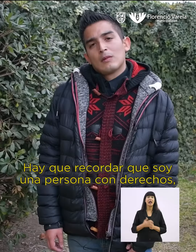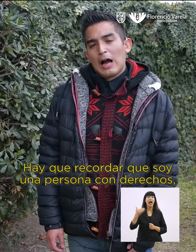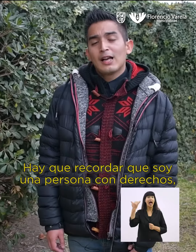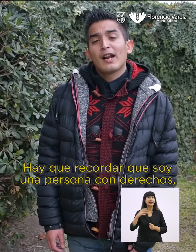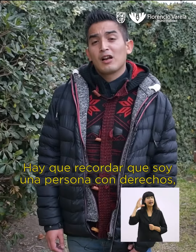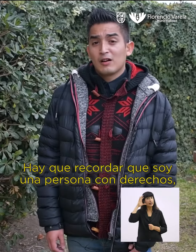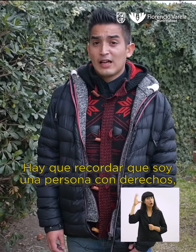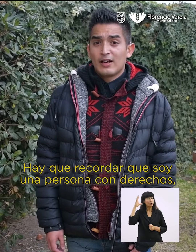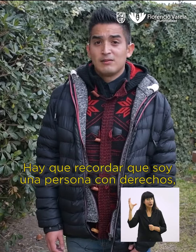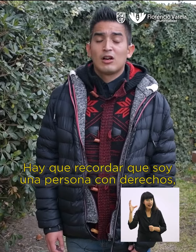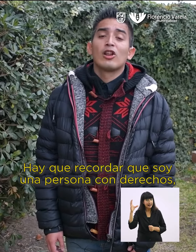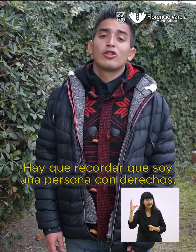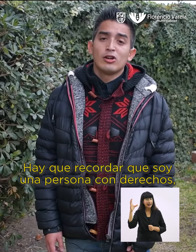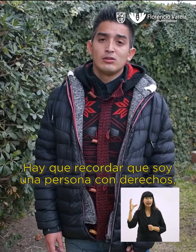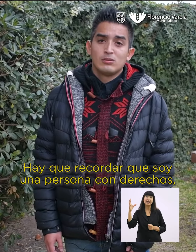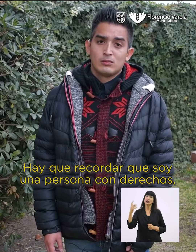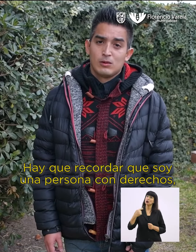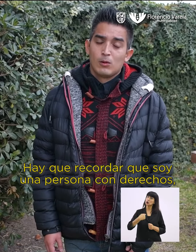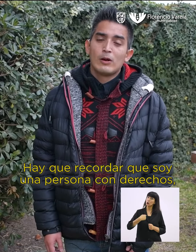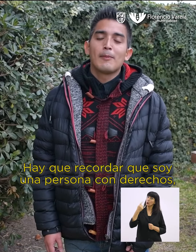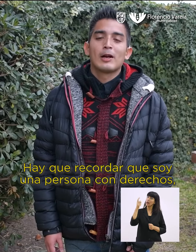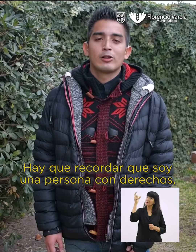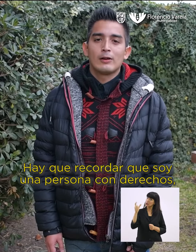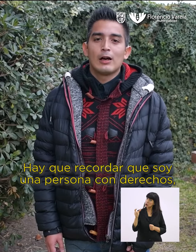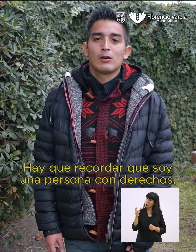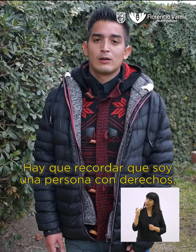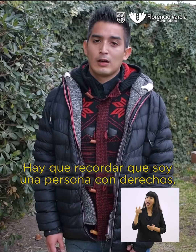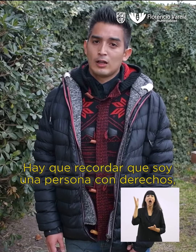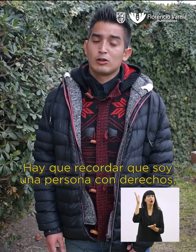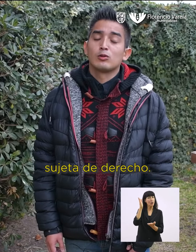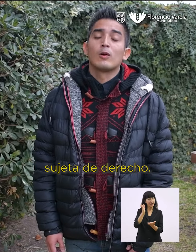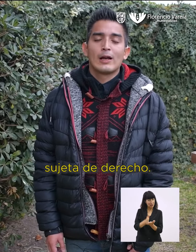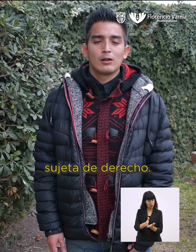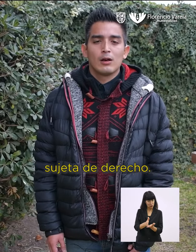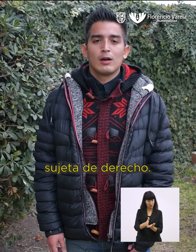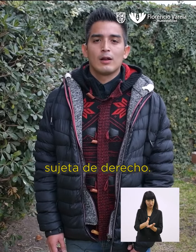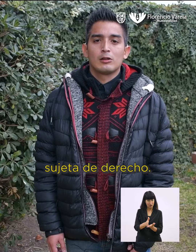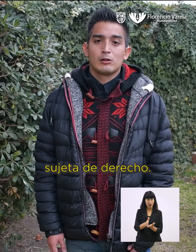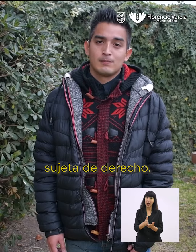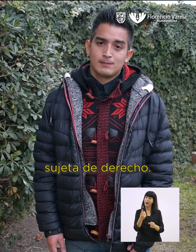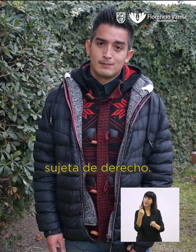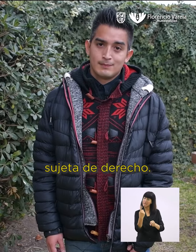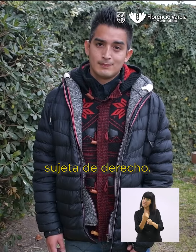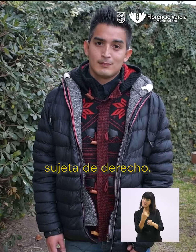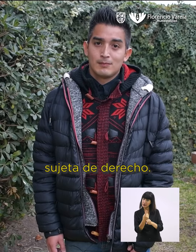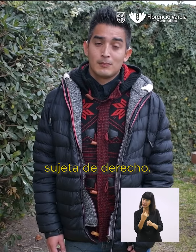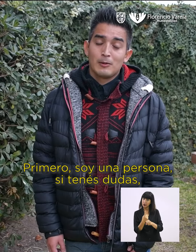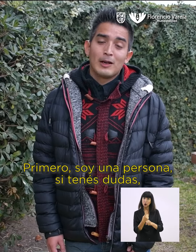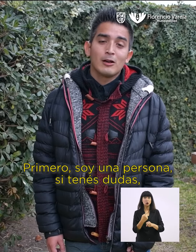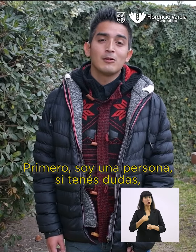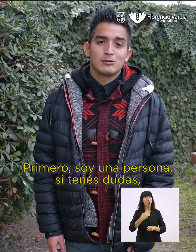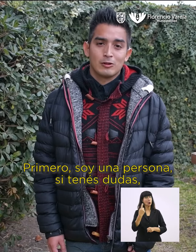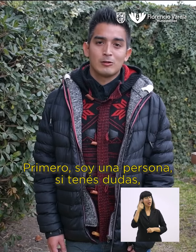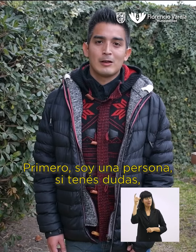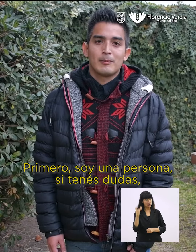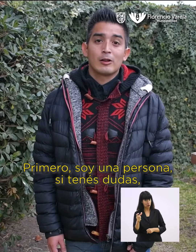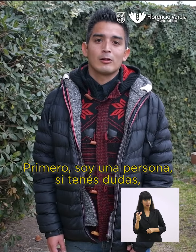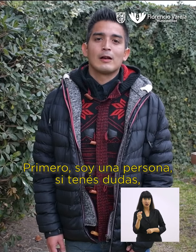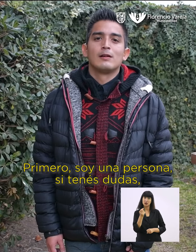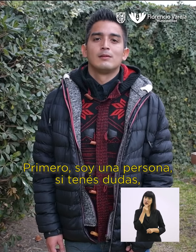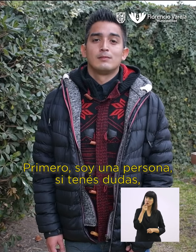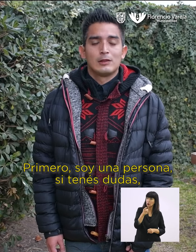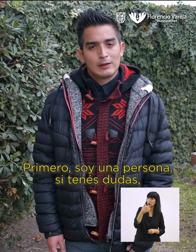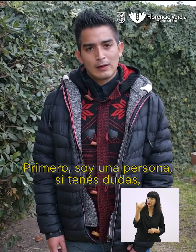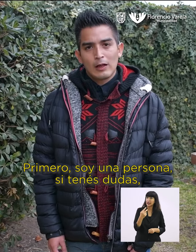Hay que recordar que soy una persona con derecho, sujeto de derecho. Primero, soy una